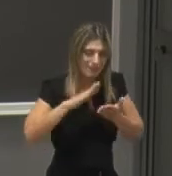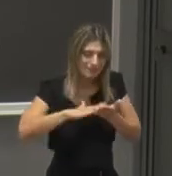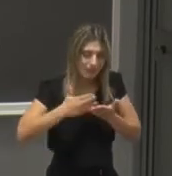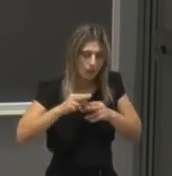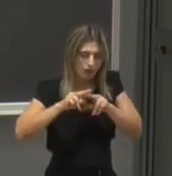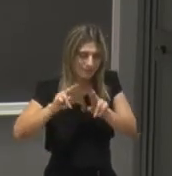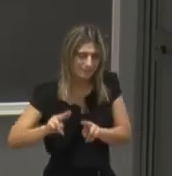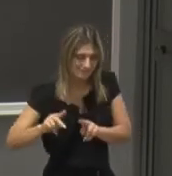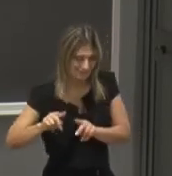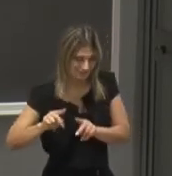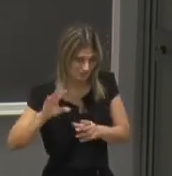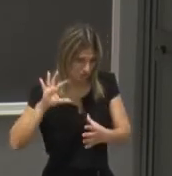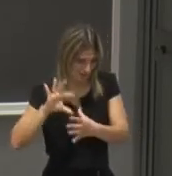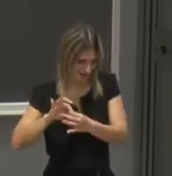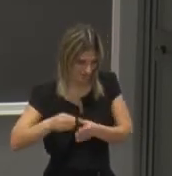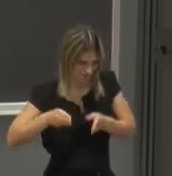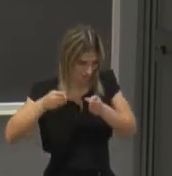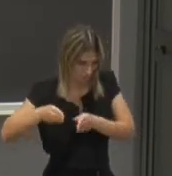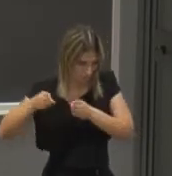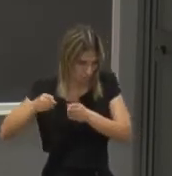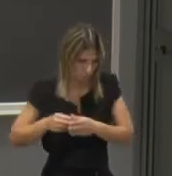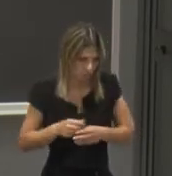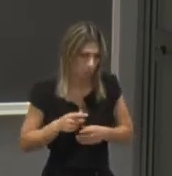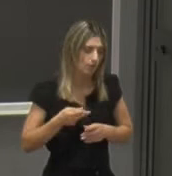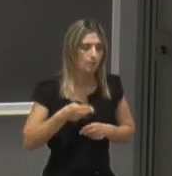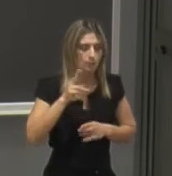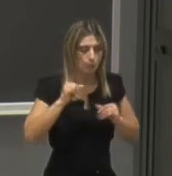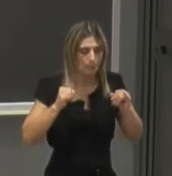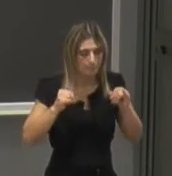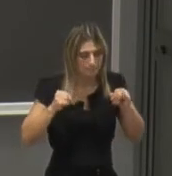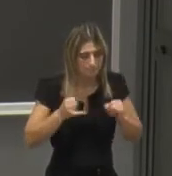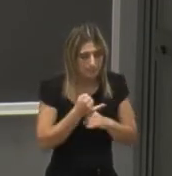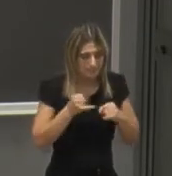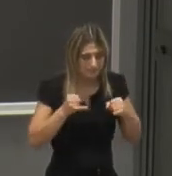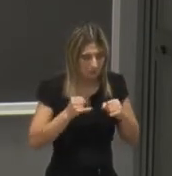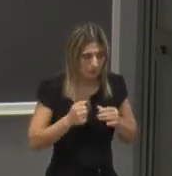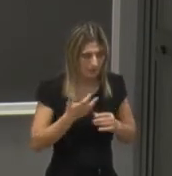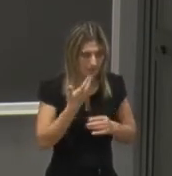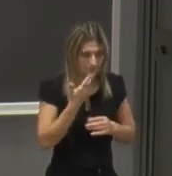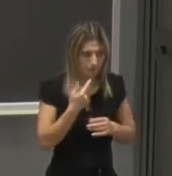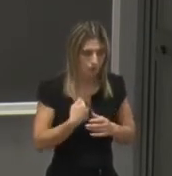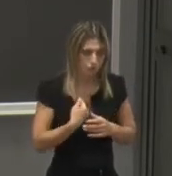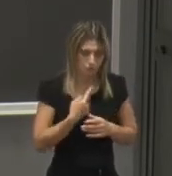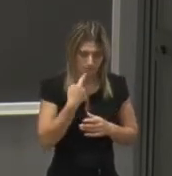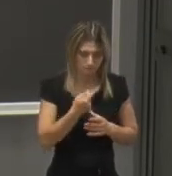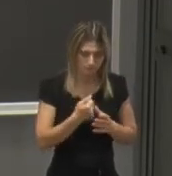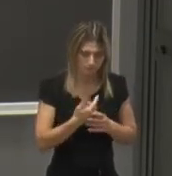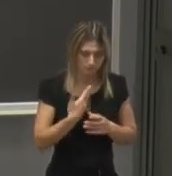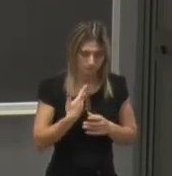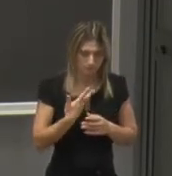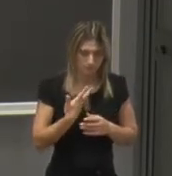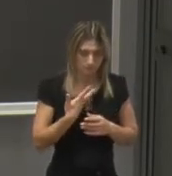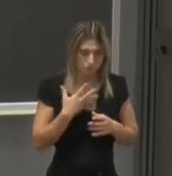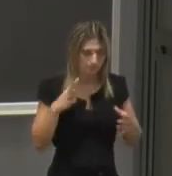internazionale e in particolare voglio citare il fatto che abbiamo